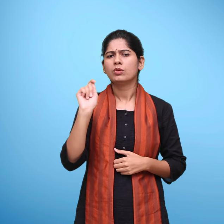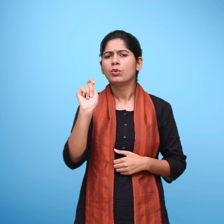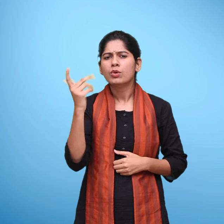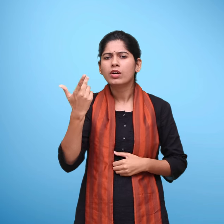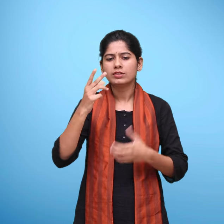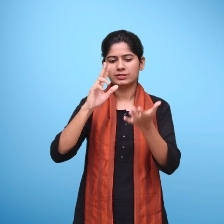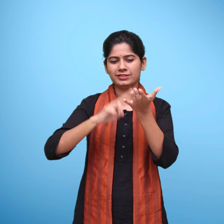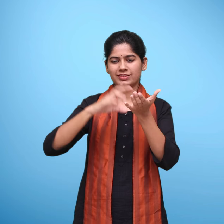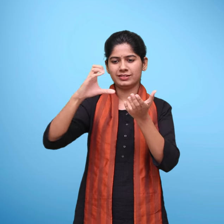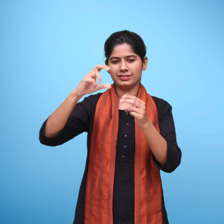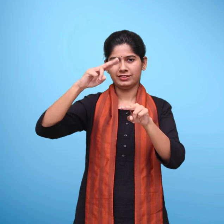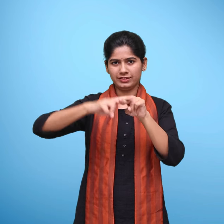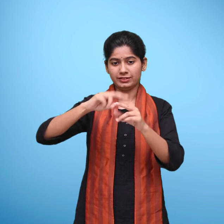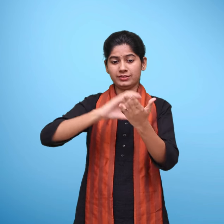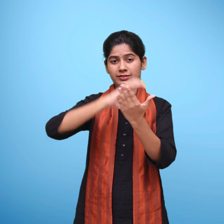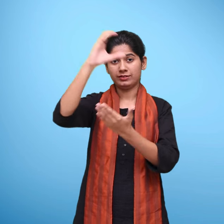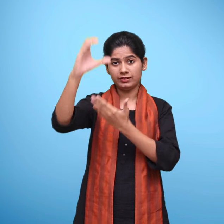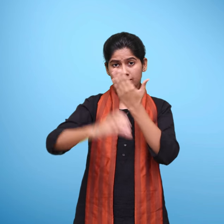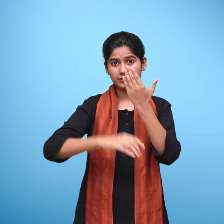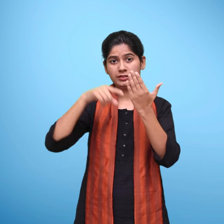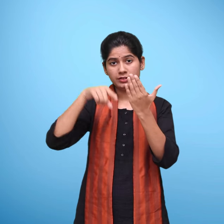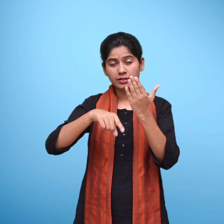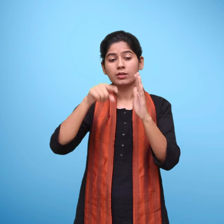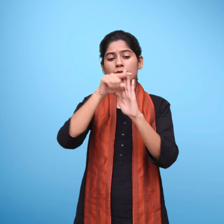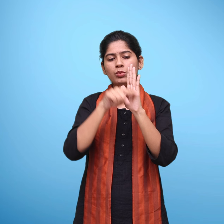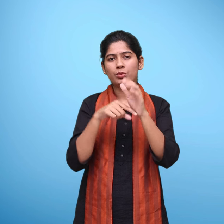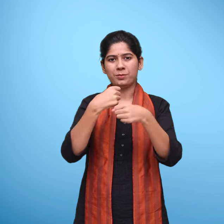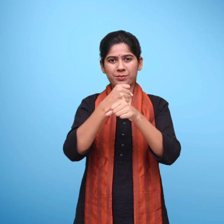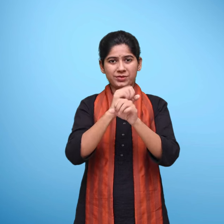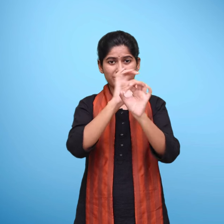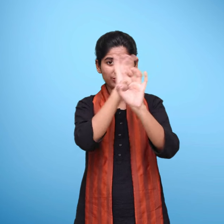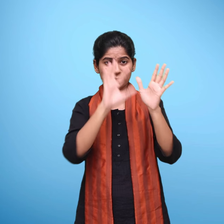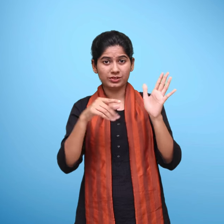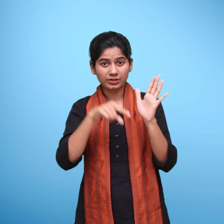राश्ट्रिय पाठ्य चर्या की रूप रेखा के लिए गठित राश्ट्रिय संचालन समती